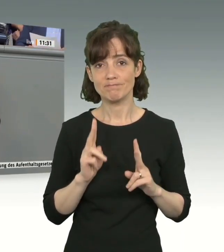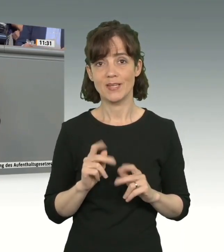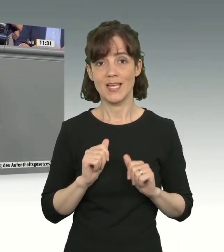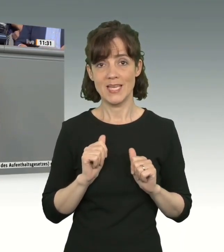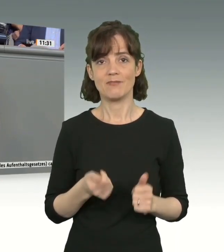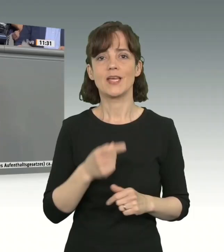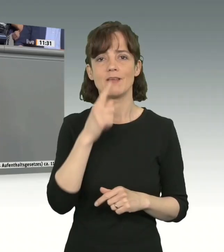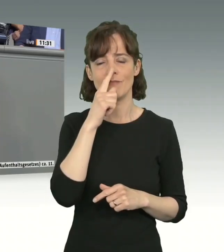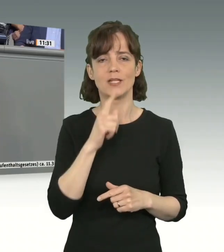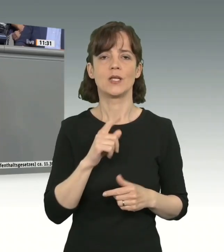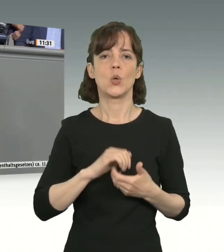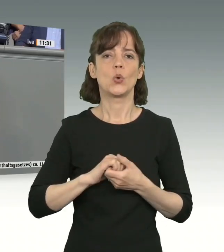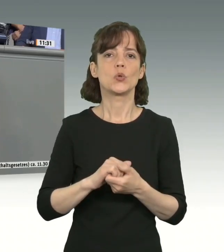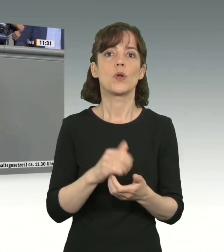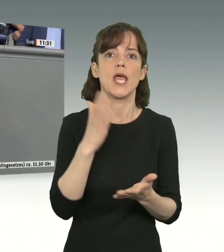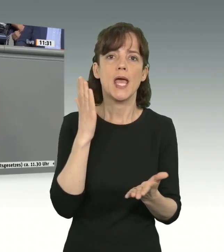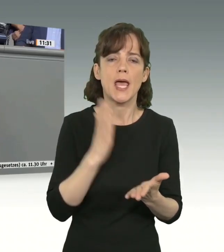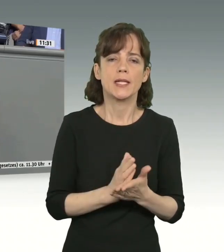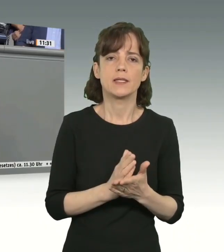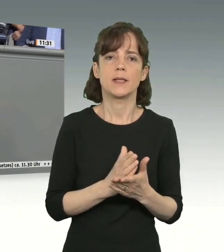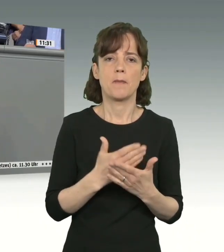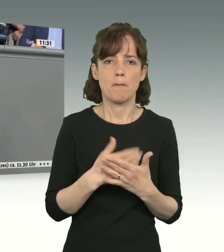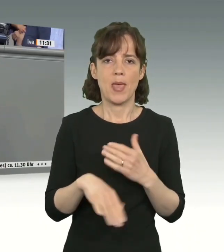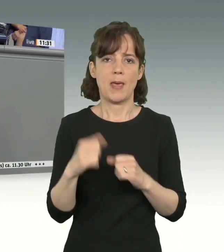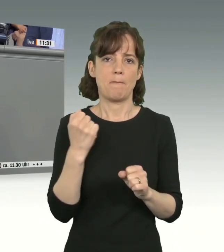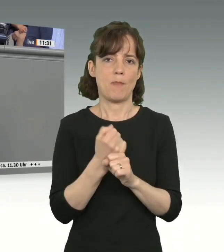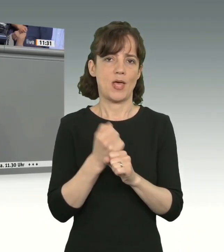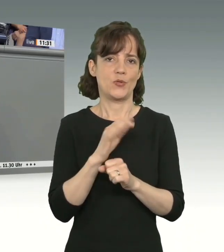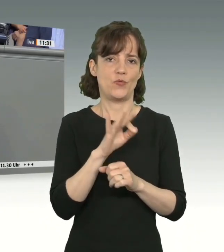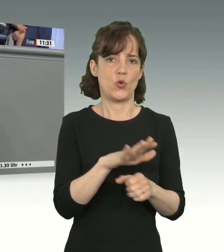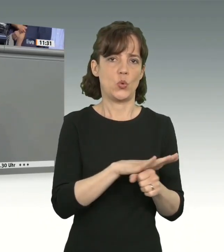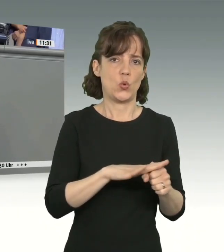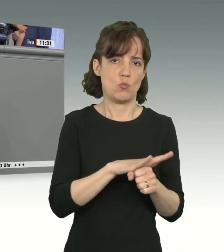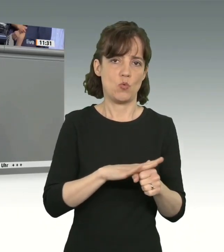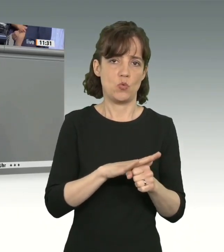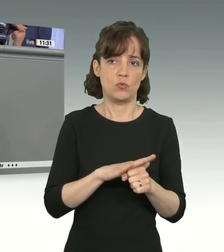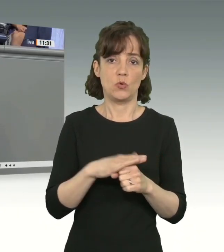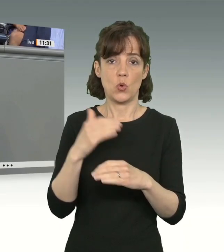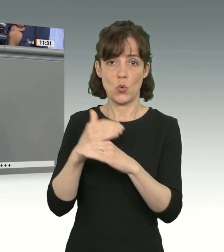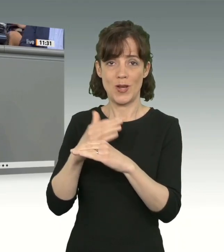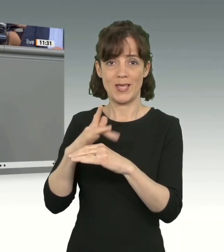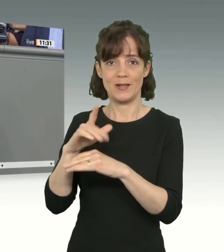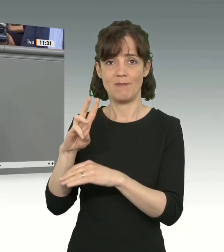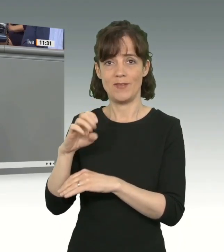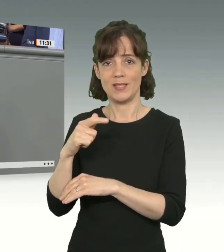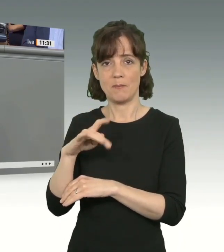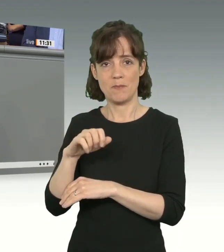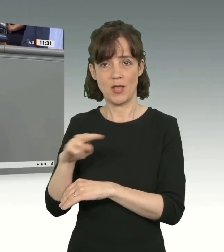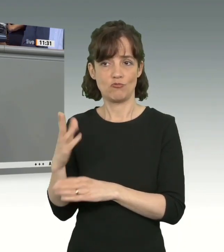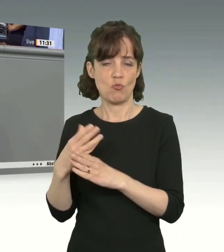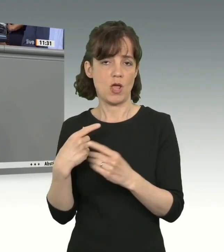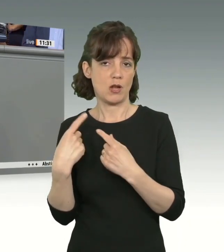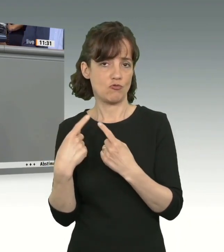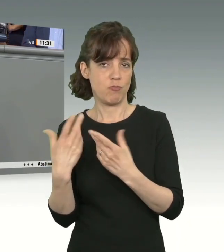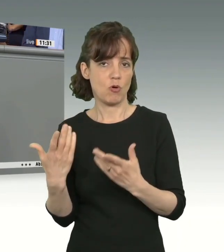endlich ihr Herz für die Kommunen entdecken würde und dafür sorgen würde, nachdem es die Kollegin Wittmann angesprochen hat, dass zumindest die